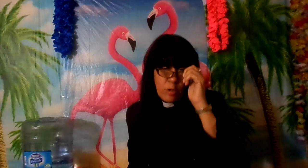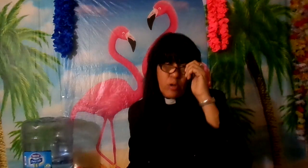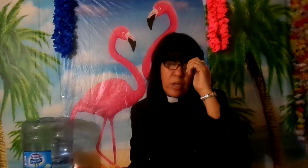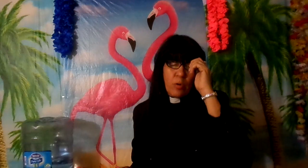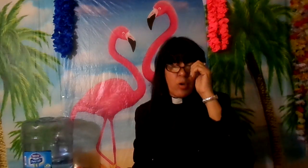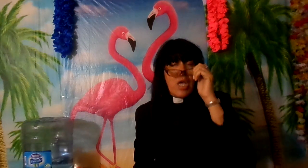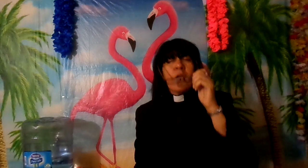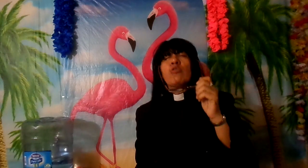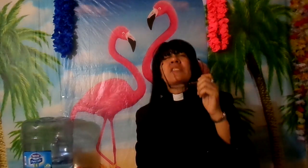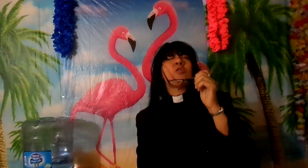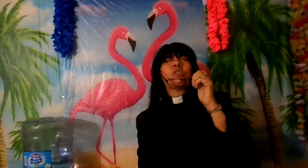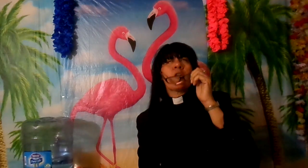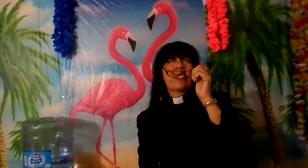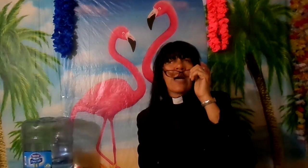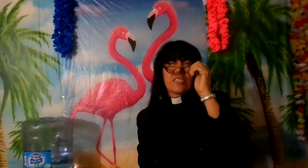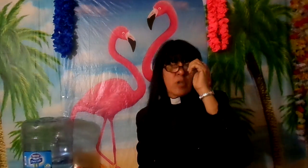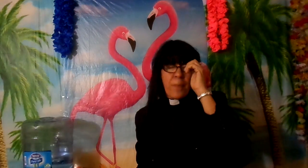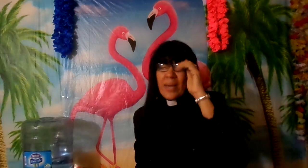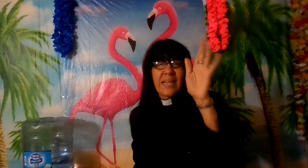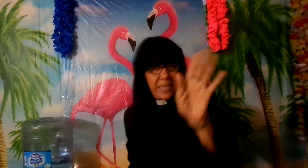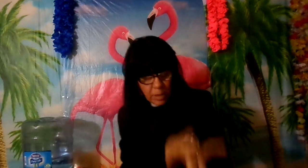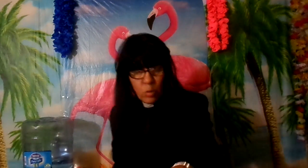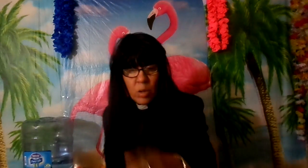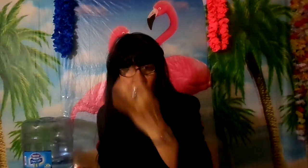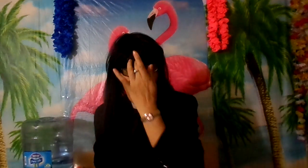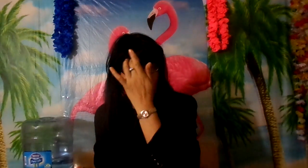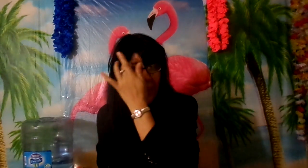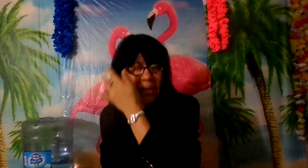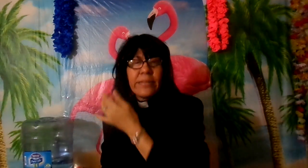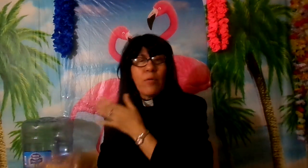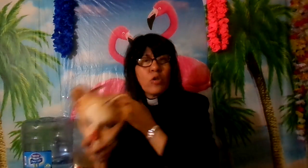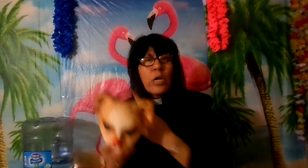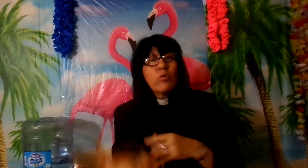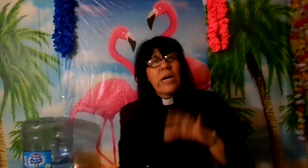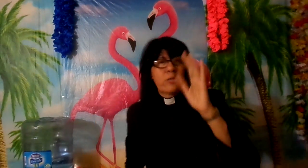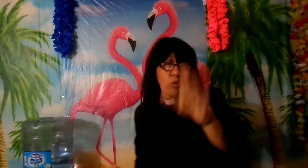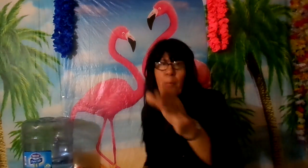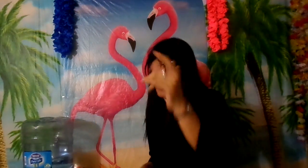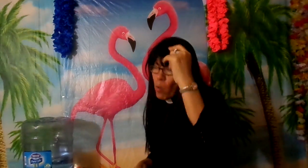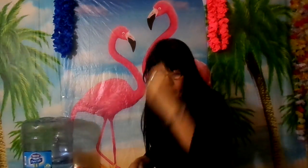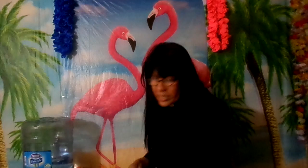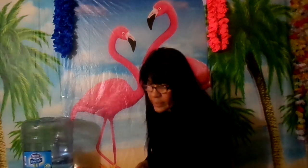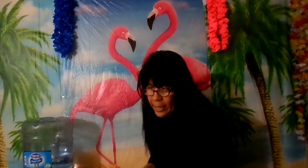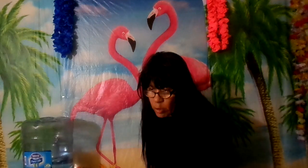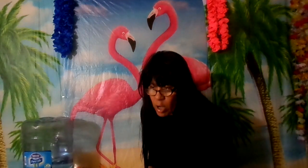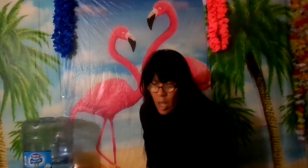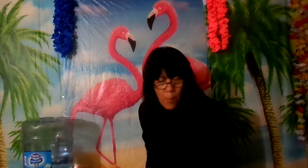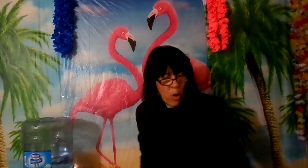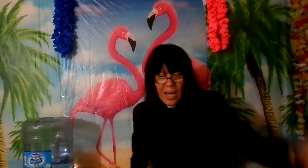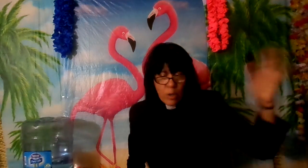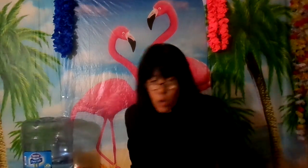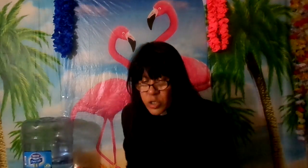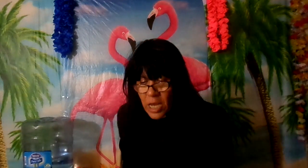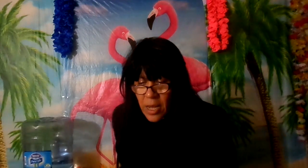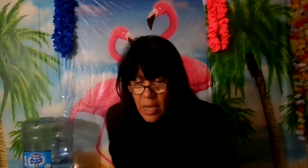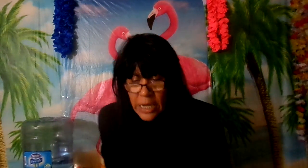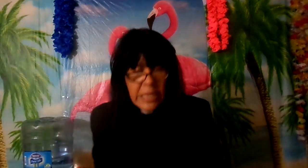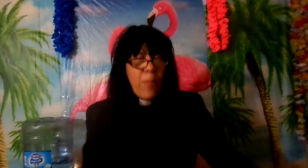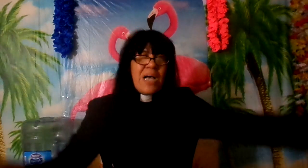y los demonios y tú dices no se lo están haciendo espérate que no espérate que al diablo no le gusta que tú te pongas guantes negros pongas luces y te pongas